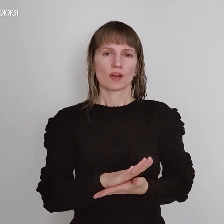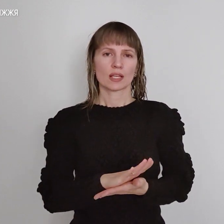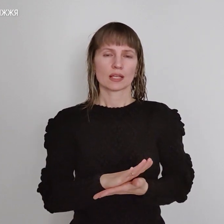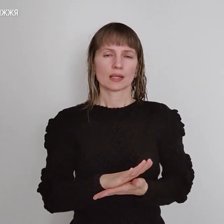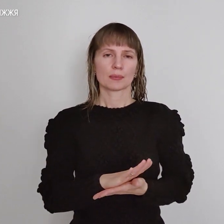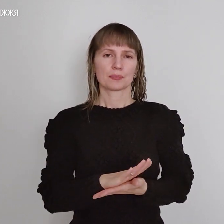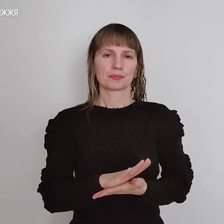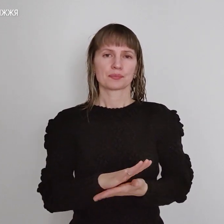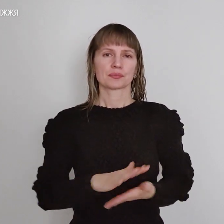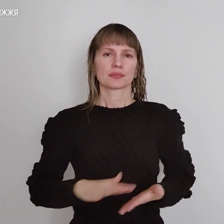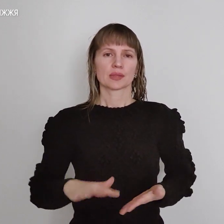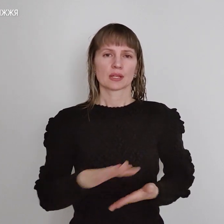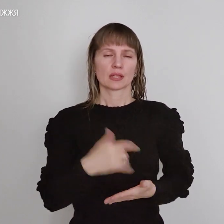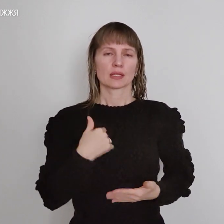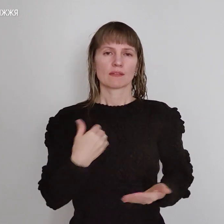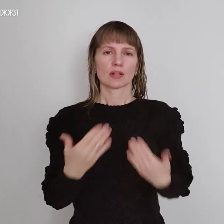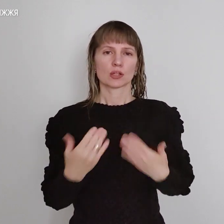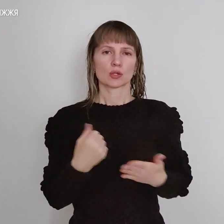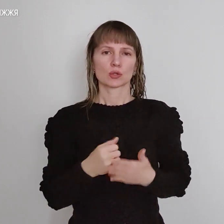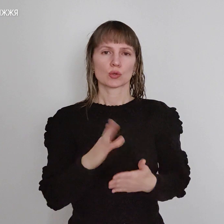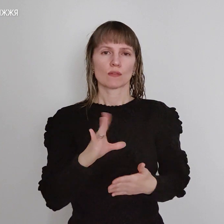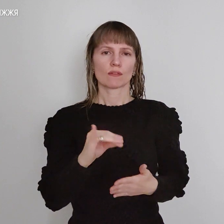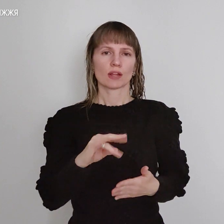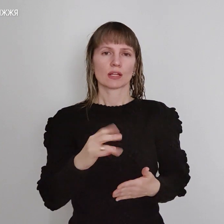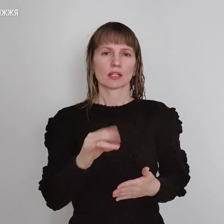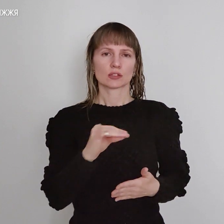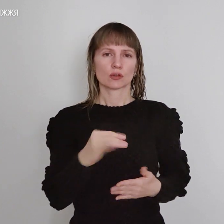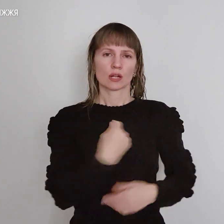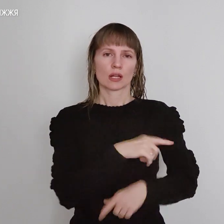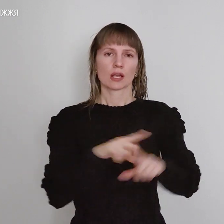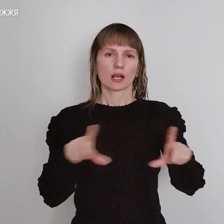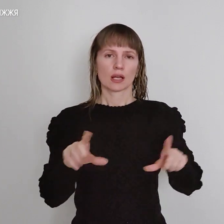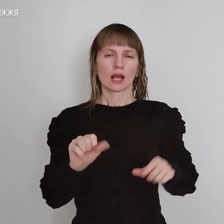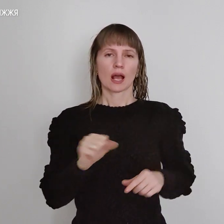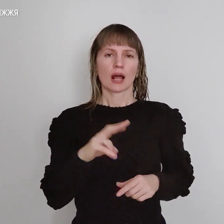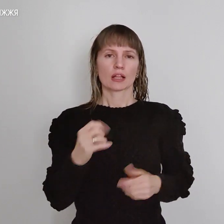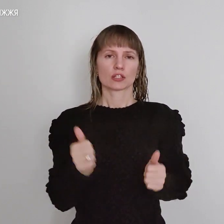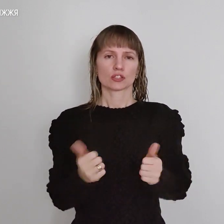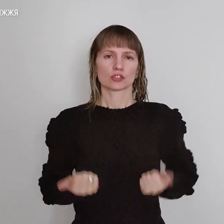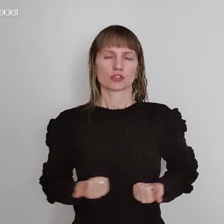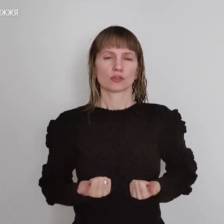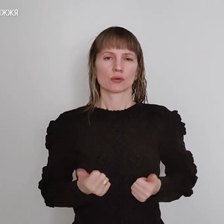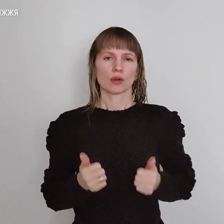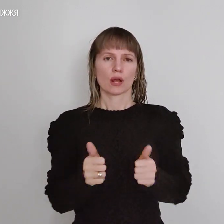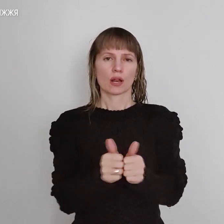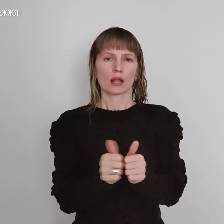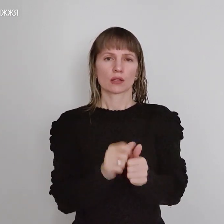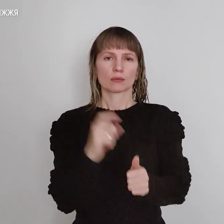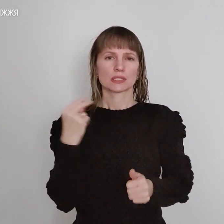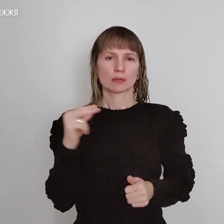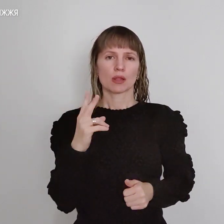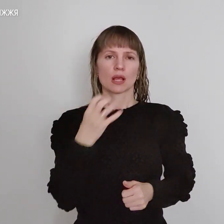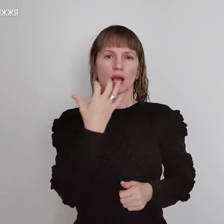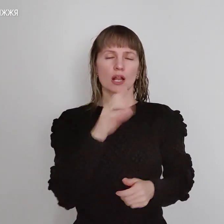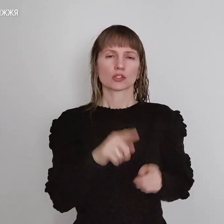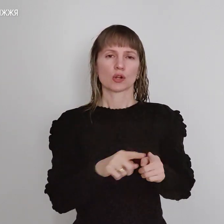Територіальна я відношу до Вірлянської вікарні, але шубок були в Запоріжжя. На гарячій лінії я